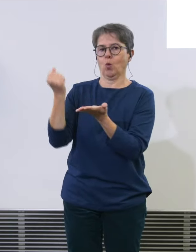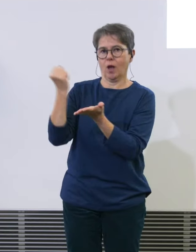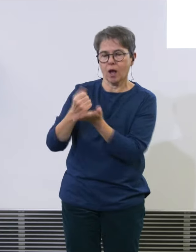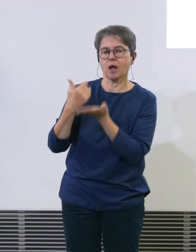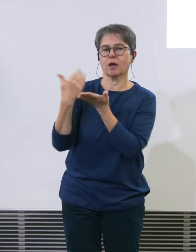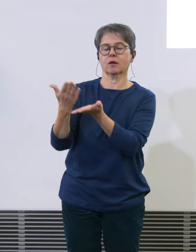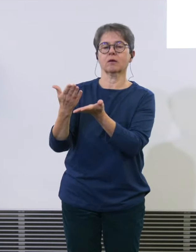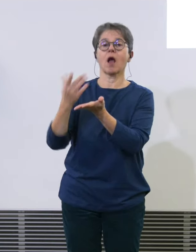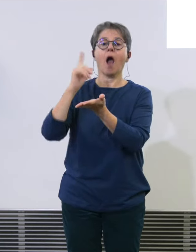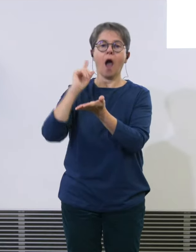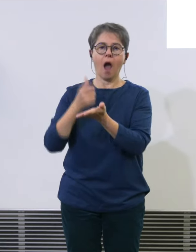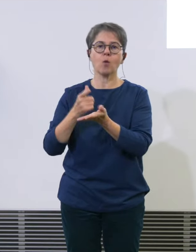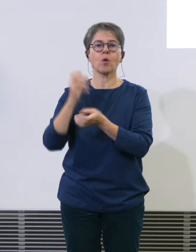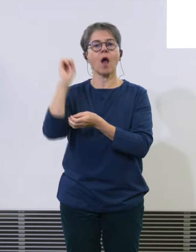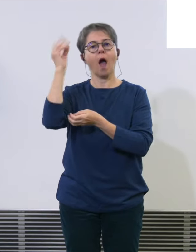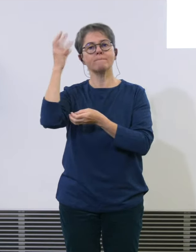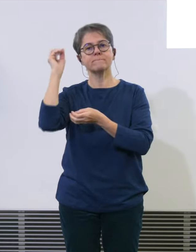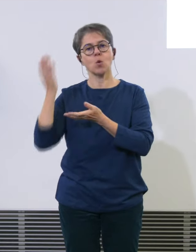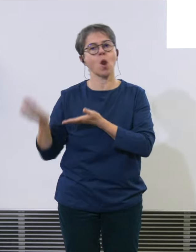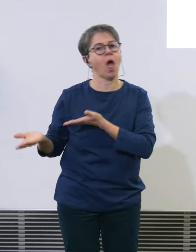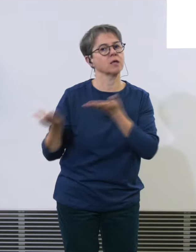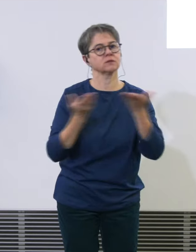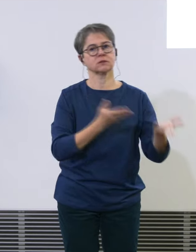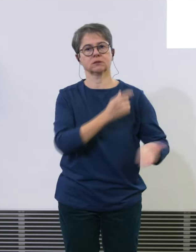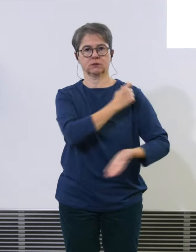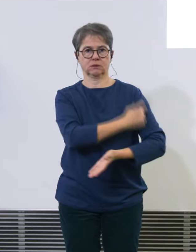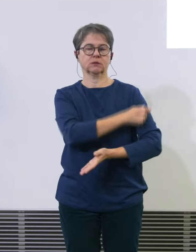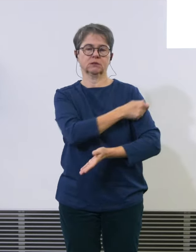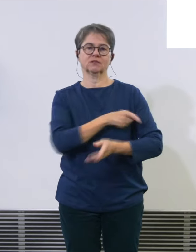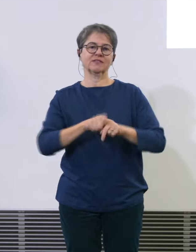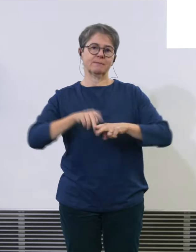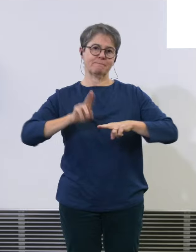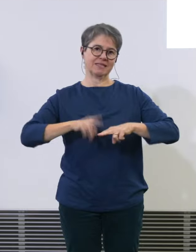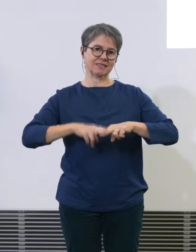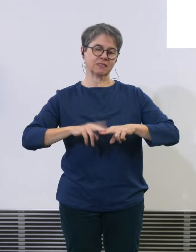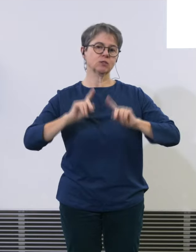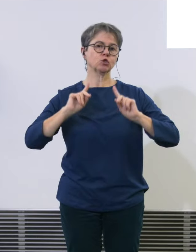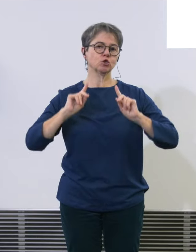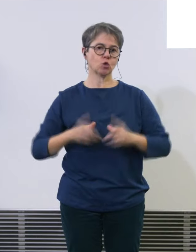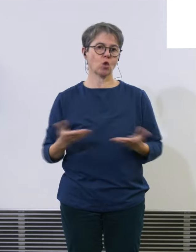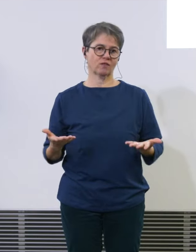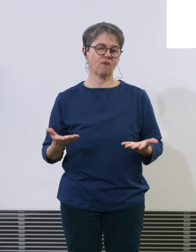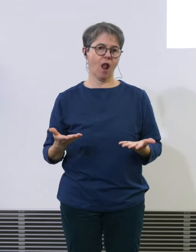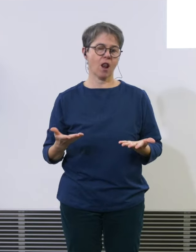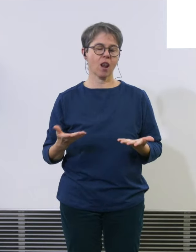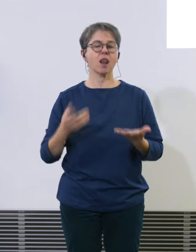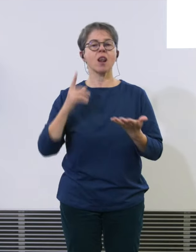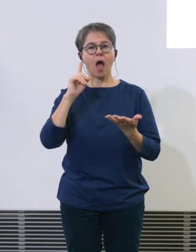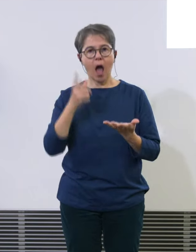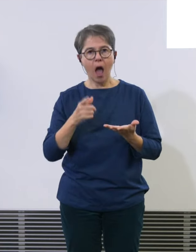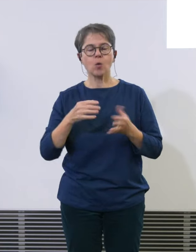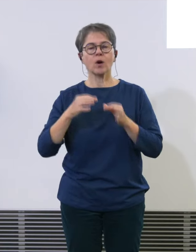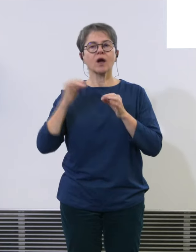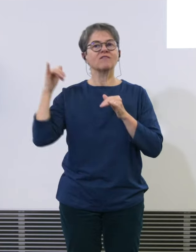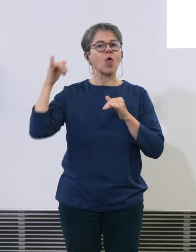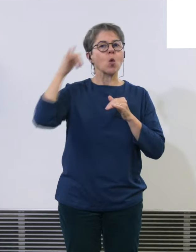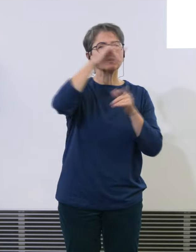Ambulanzflugzeuge, also auch medizinische Notfälle und weiter sind es Vermessungsflugzeuge. Mein